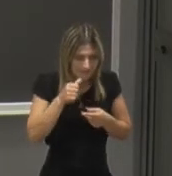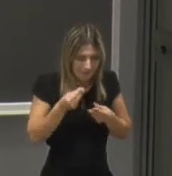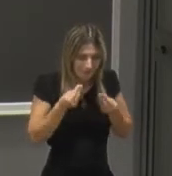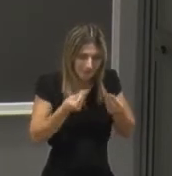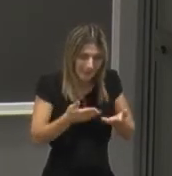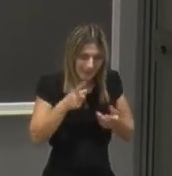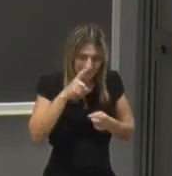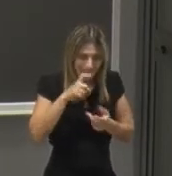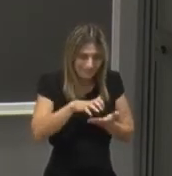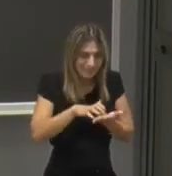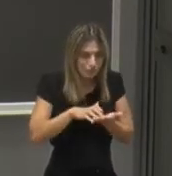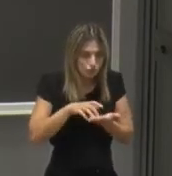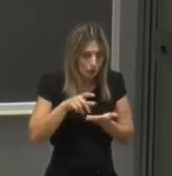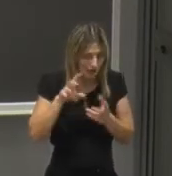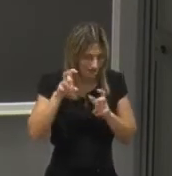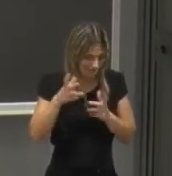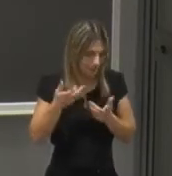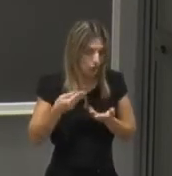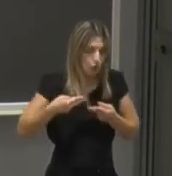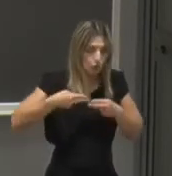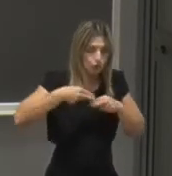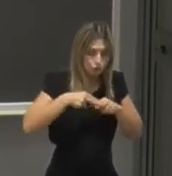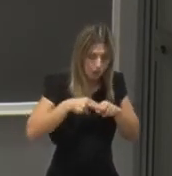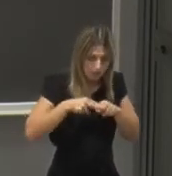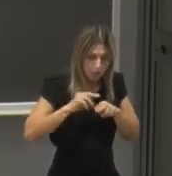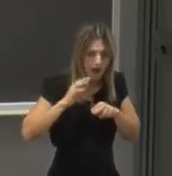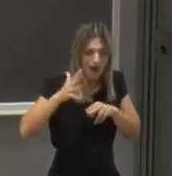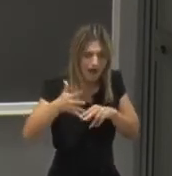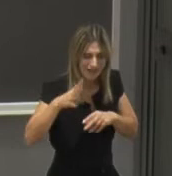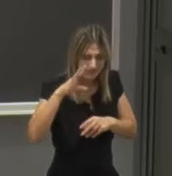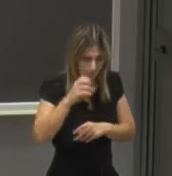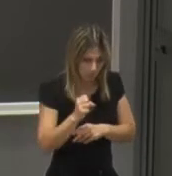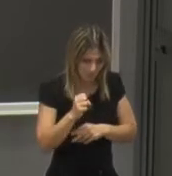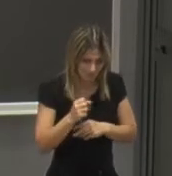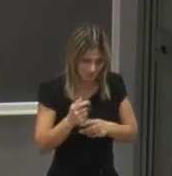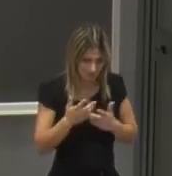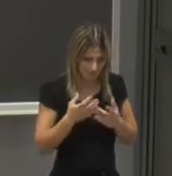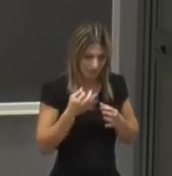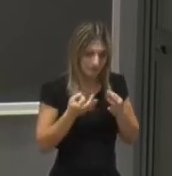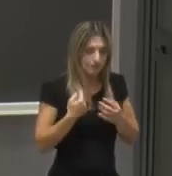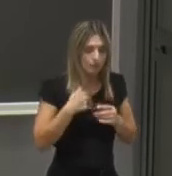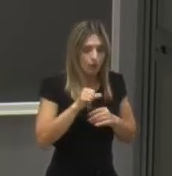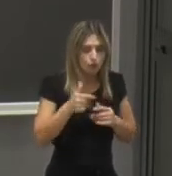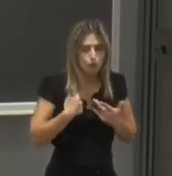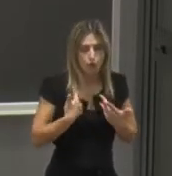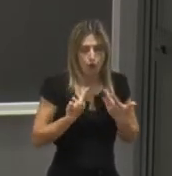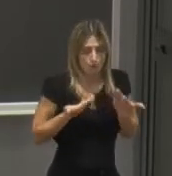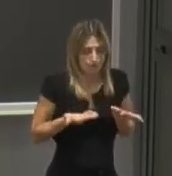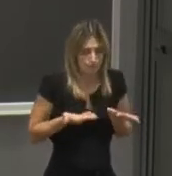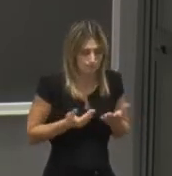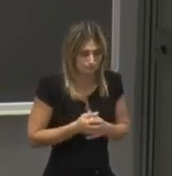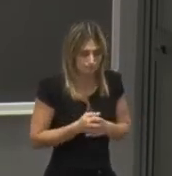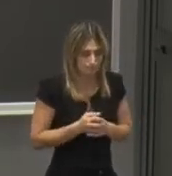di titoli doppi o congiunti con gli altri Atenei quindi non parliamo soltanto di una mobilità